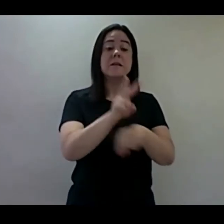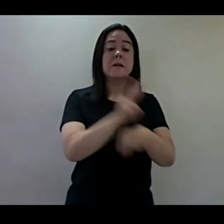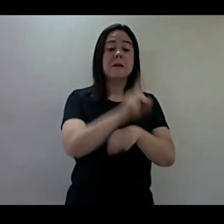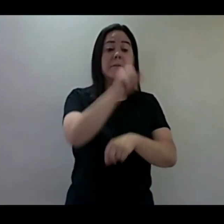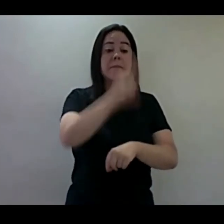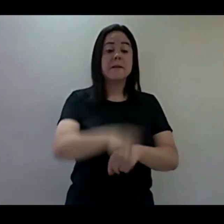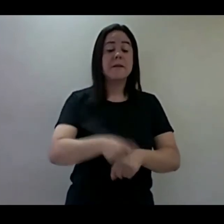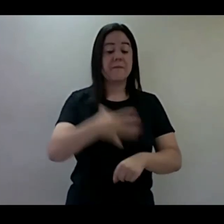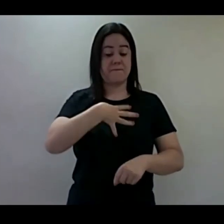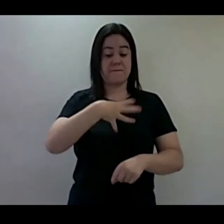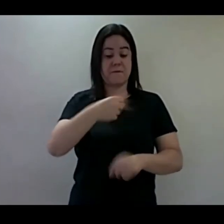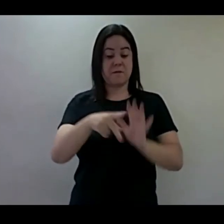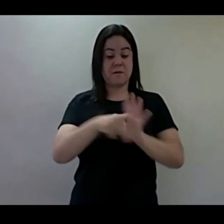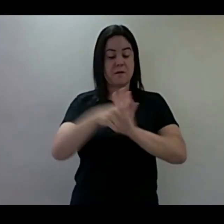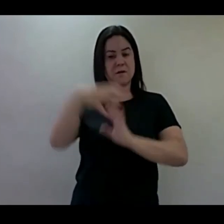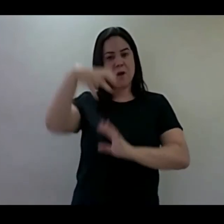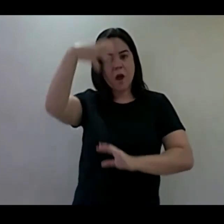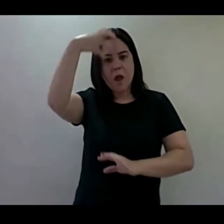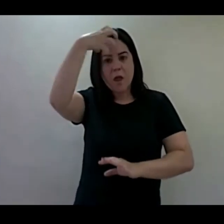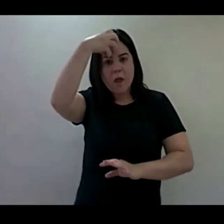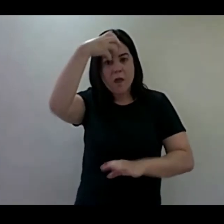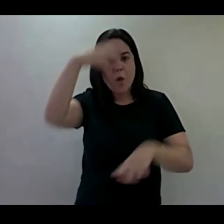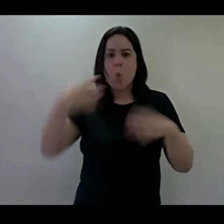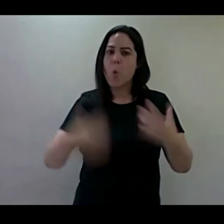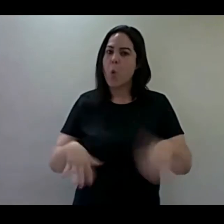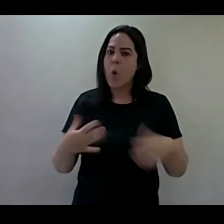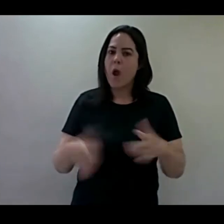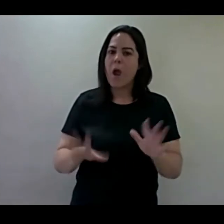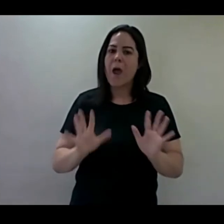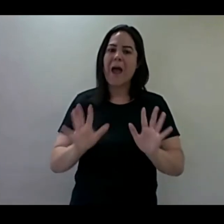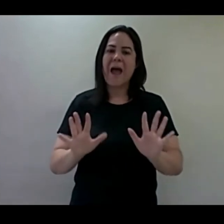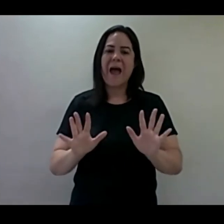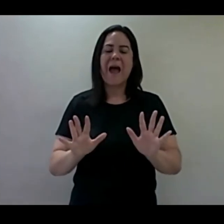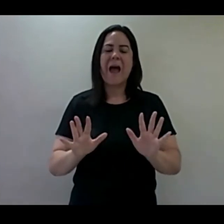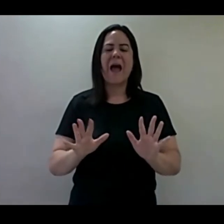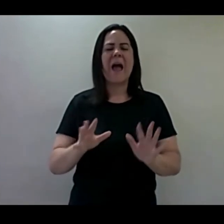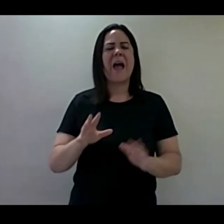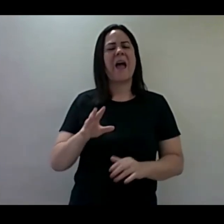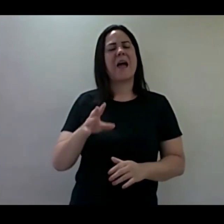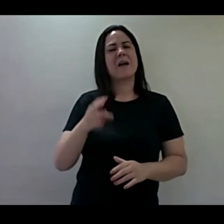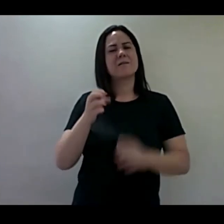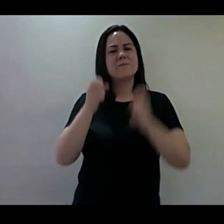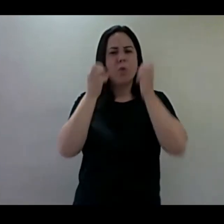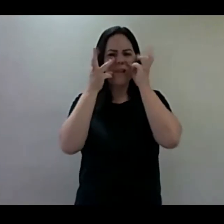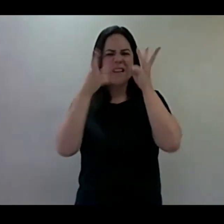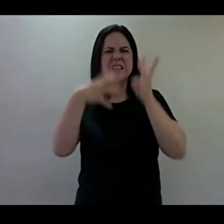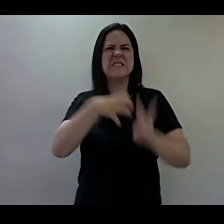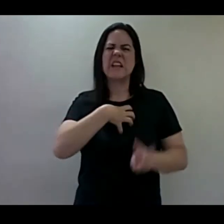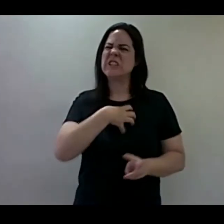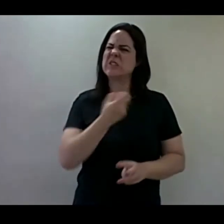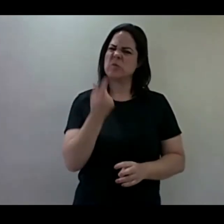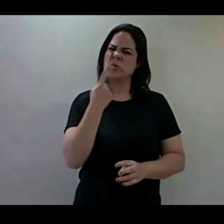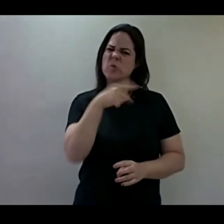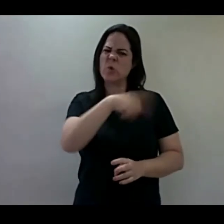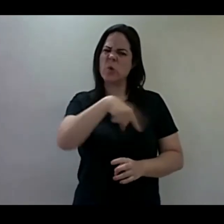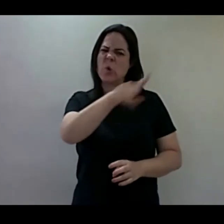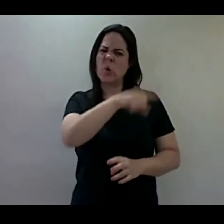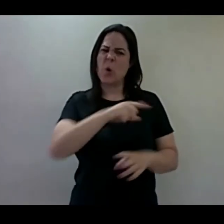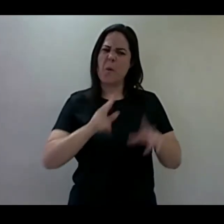para arrebentar. Em algum momento, ele sente uma inquietação, resolve intervir na vida dos hebreus, e aí tudo dá